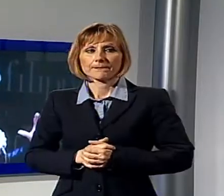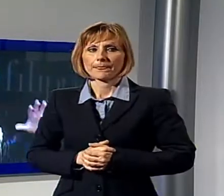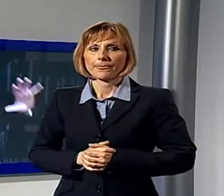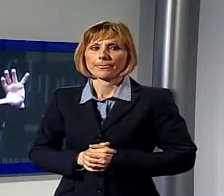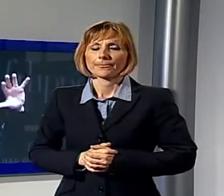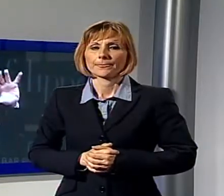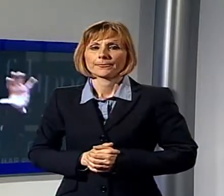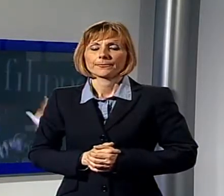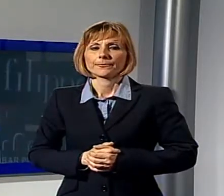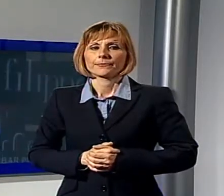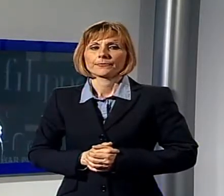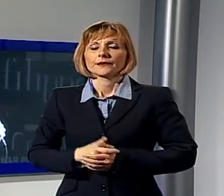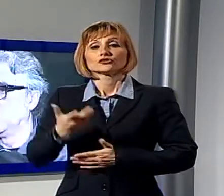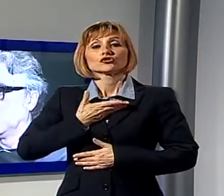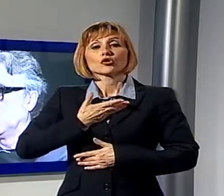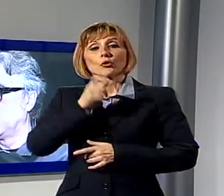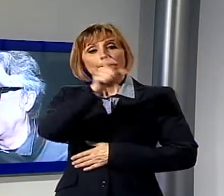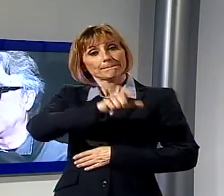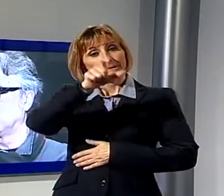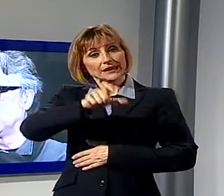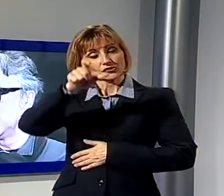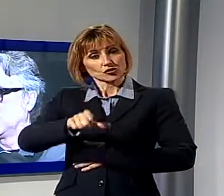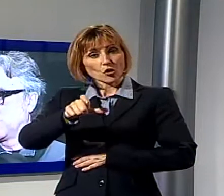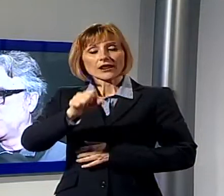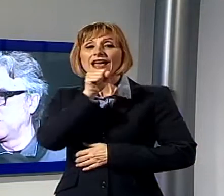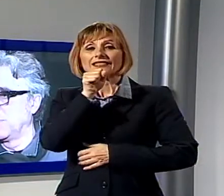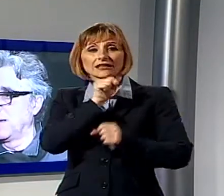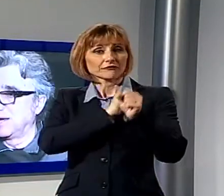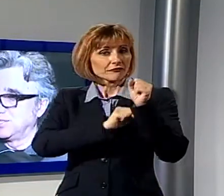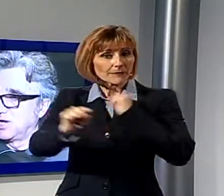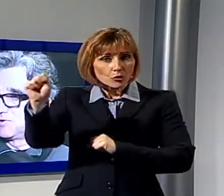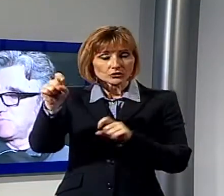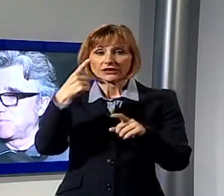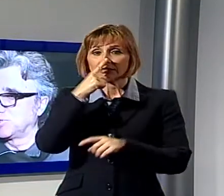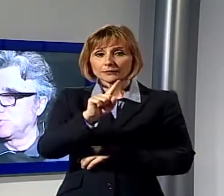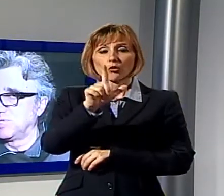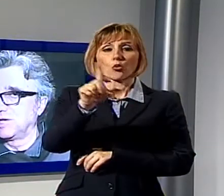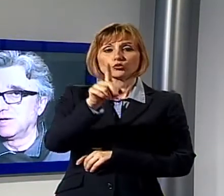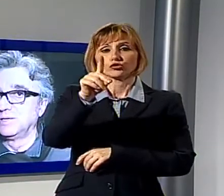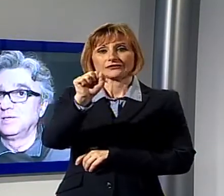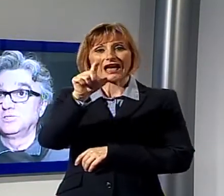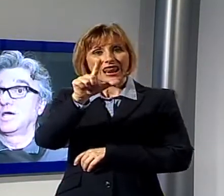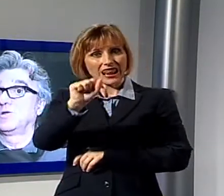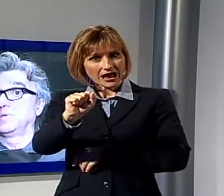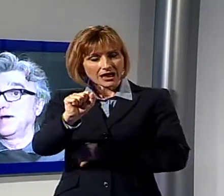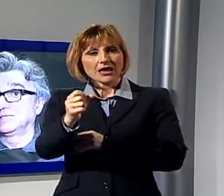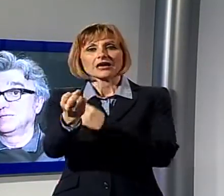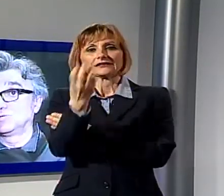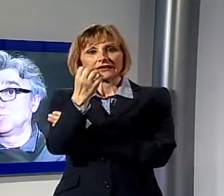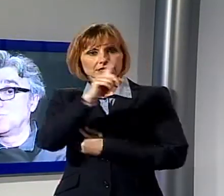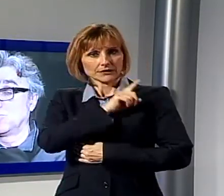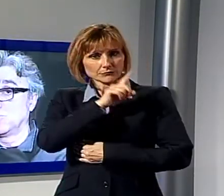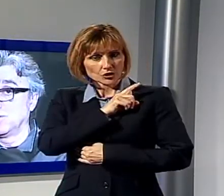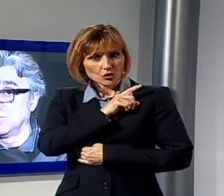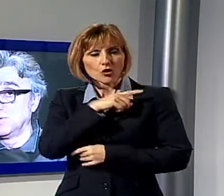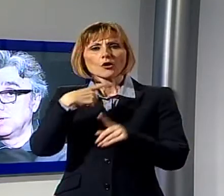personaggi come Lucio Dalla, che è stato il mio maestro, inteso proprio come l'artigiano che mi ha preso a bottega, c'è Carlo Bigazzi, che